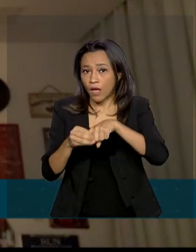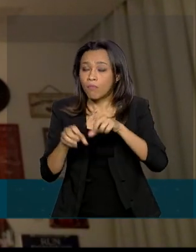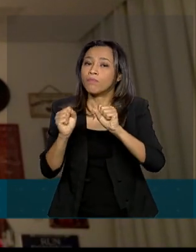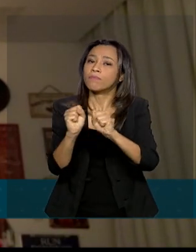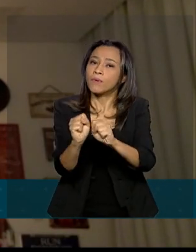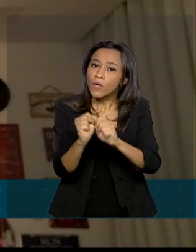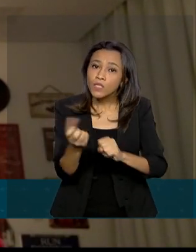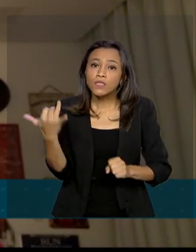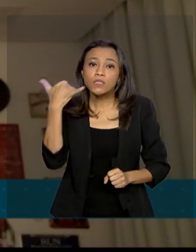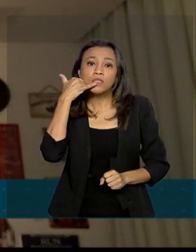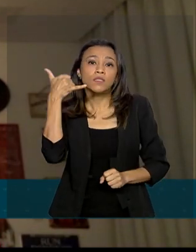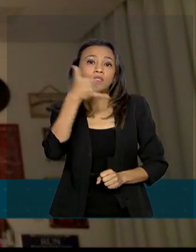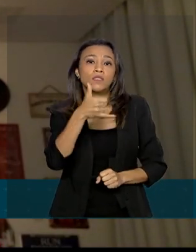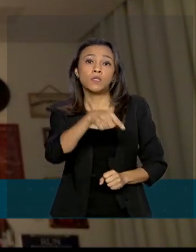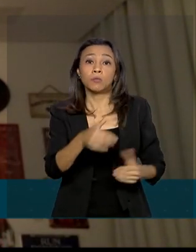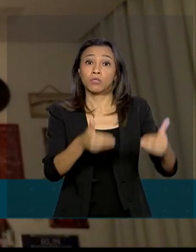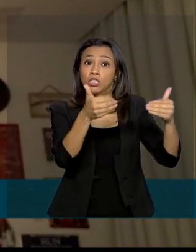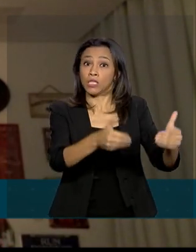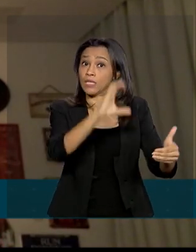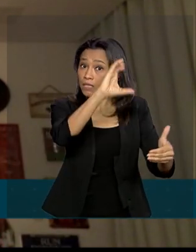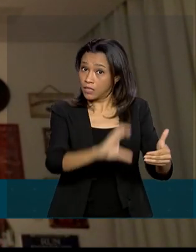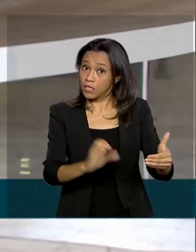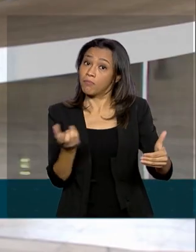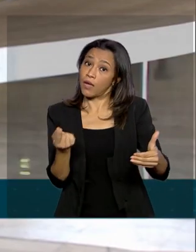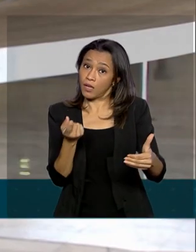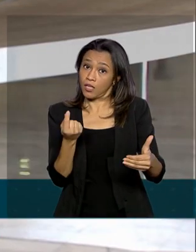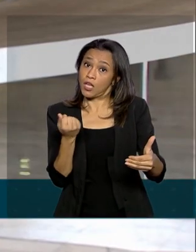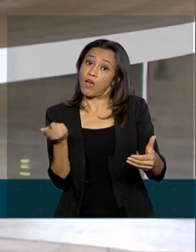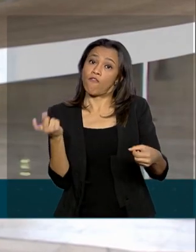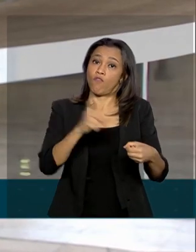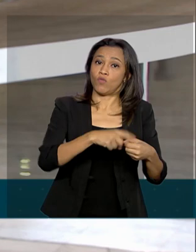Cidadania com as orientações para a devolução do recurso.